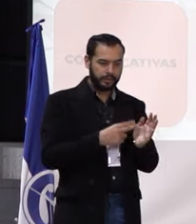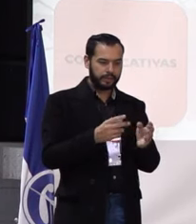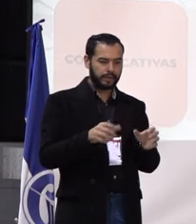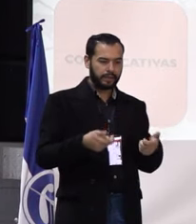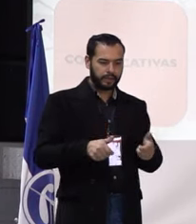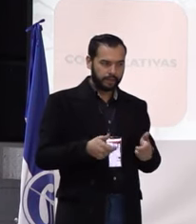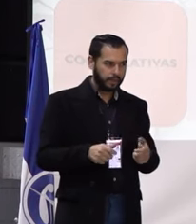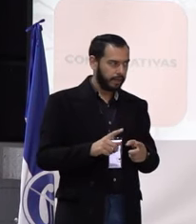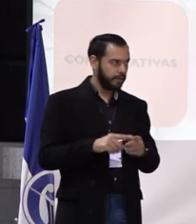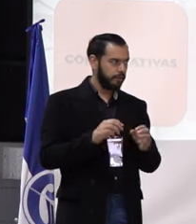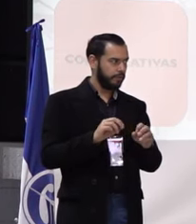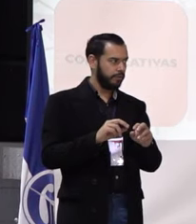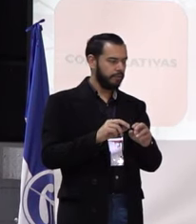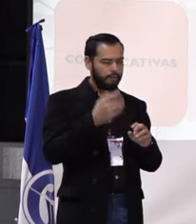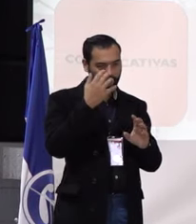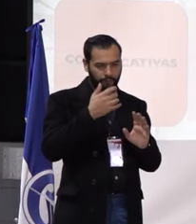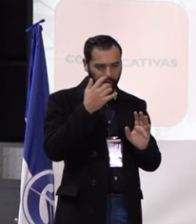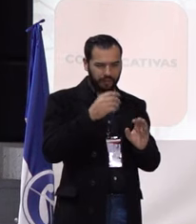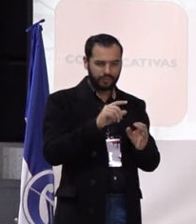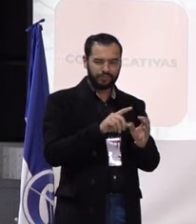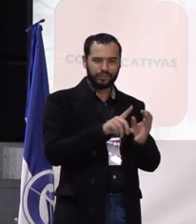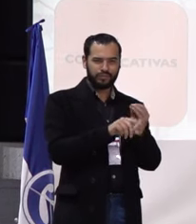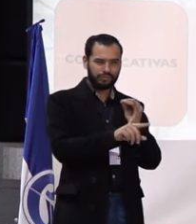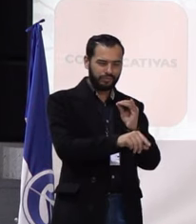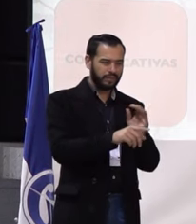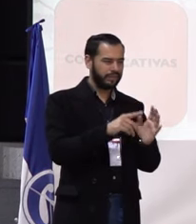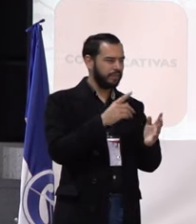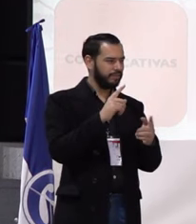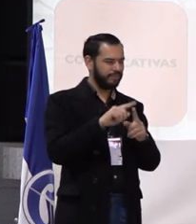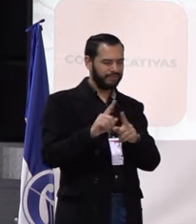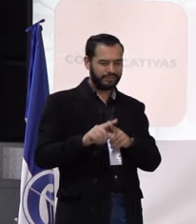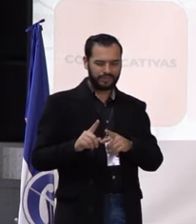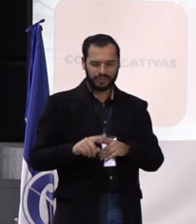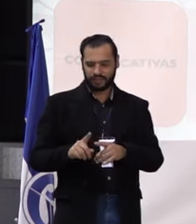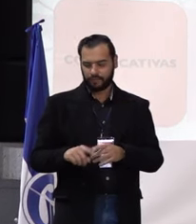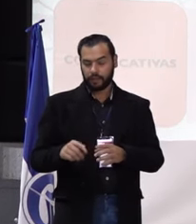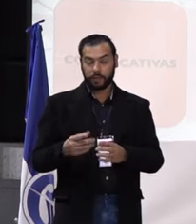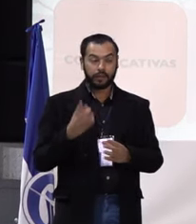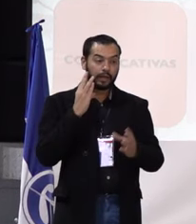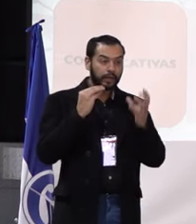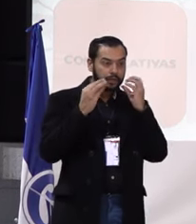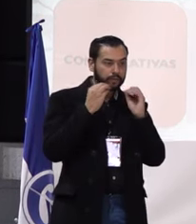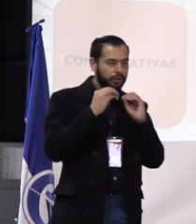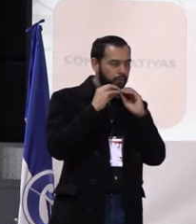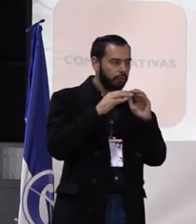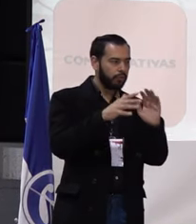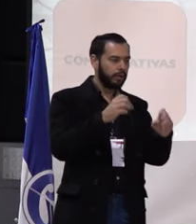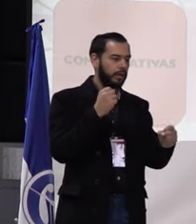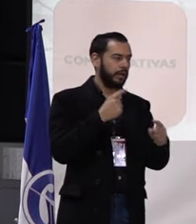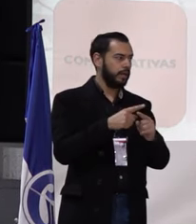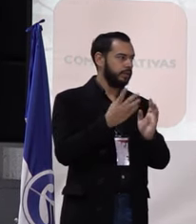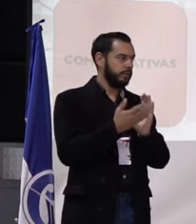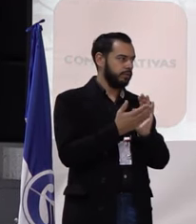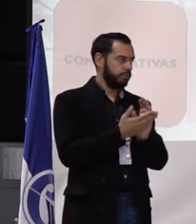radio, redes sociales, que nos permitan también visibilizar toda la experiencia que hemos tenido en los egresados.